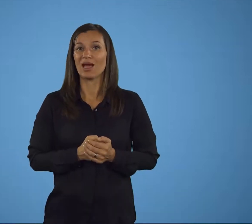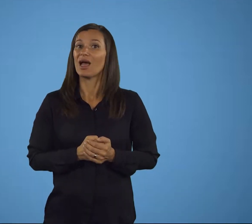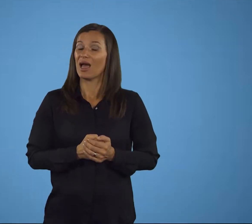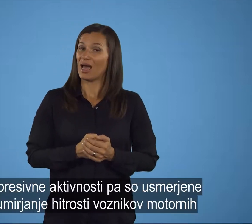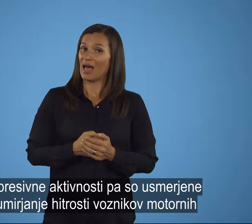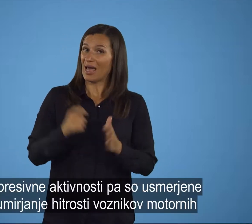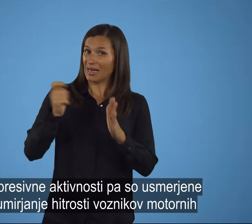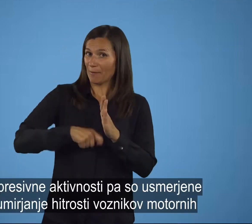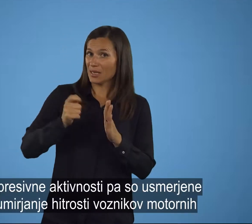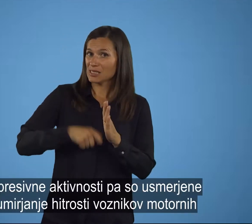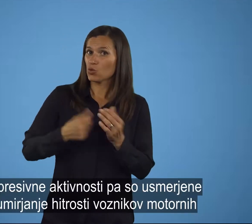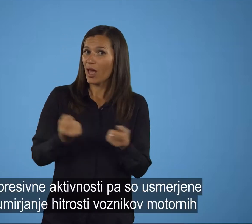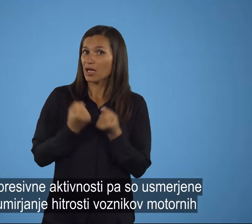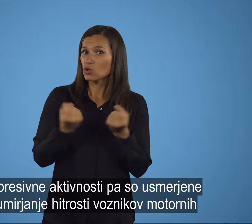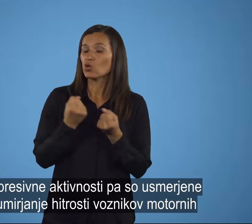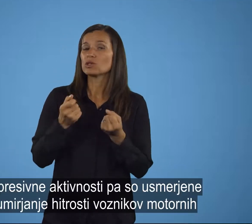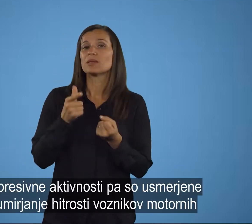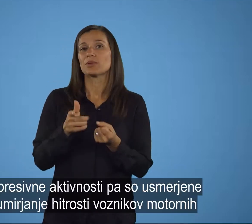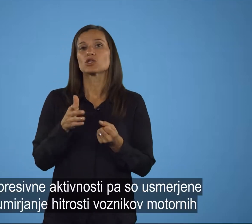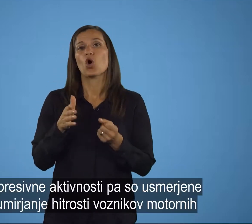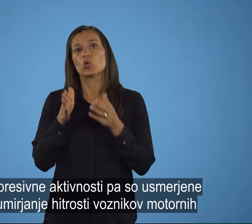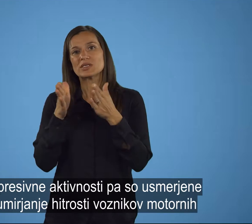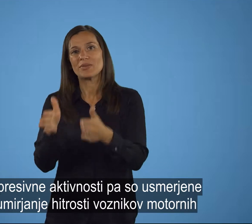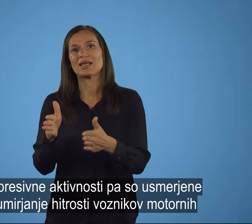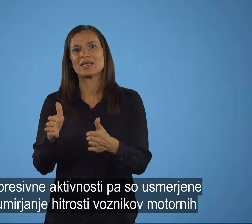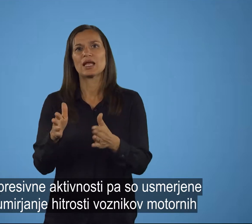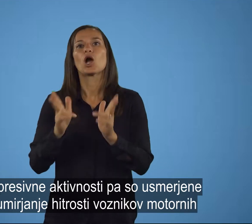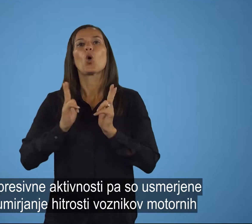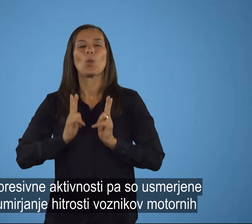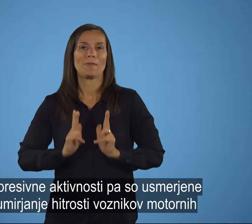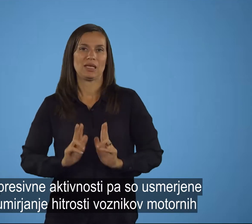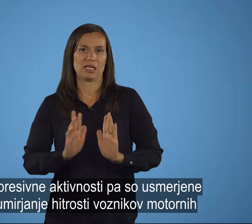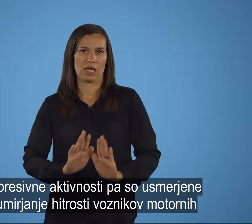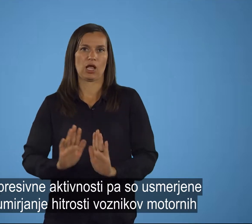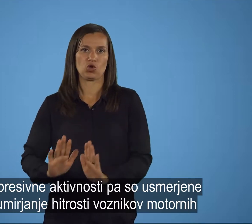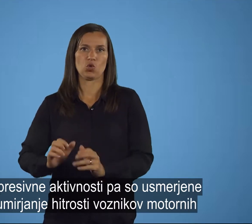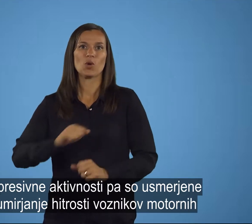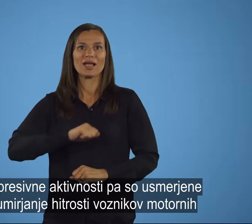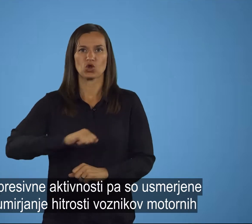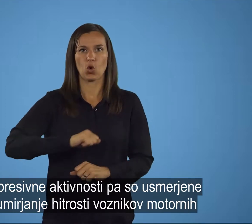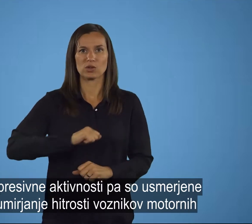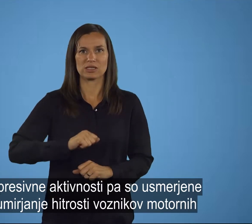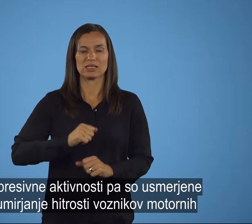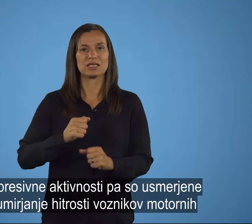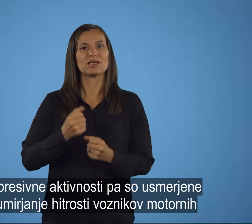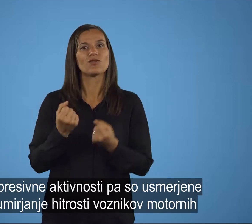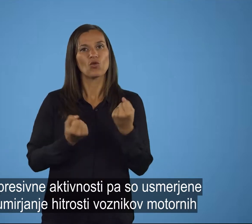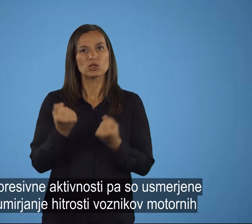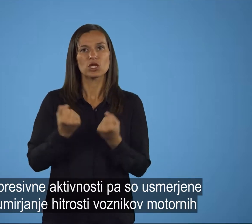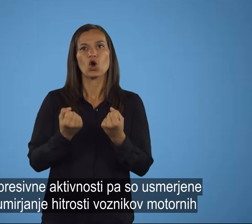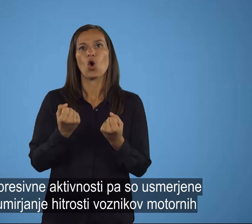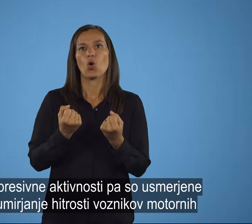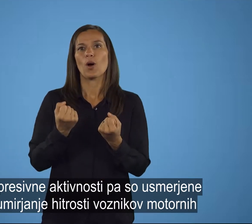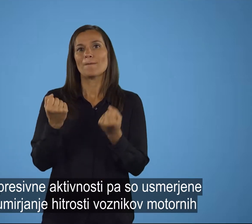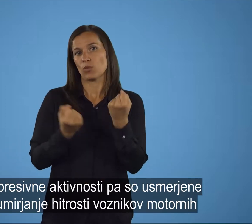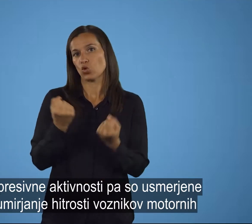Represivne aktivnosti pa so usmerjene v umirjanje hitrosti voznikov motornih vozil na območjih, kjer se pešci